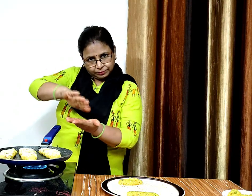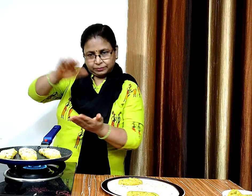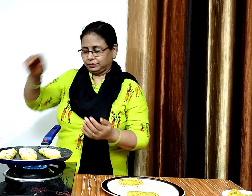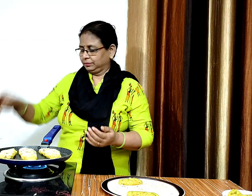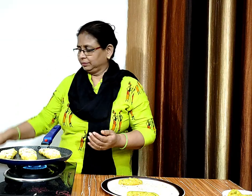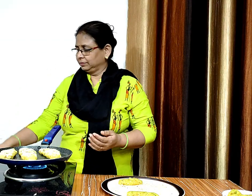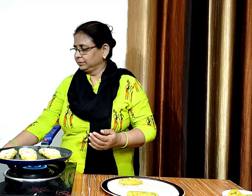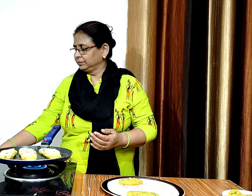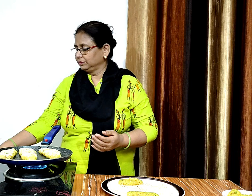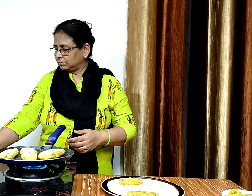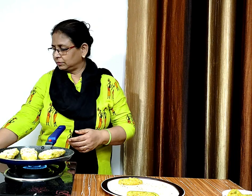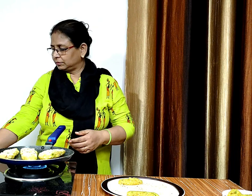अब इन बलर्ट लेंगे